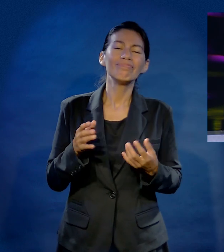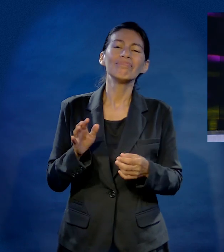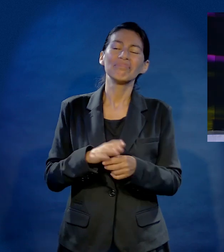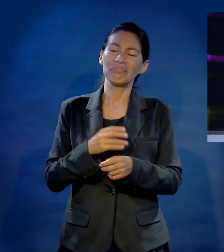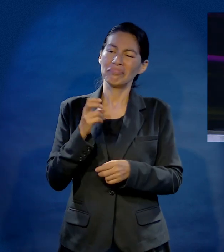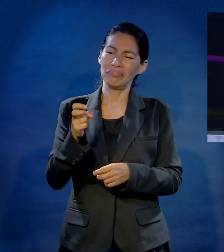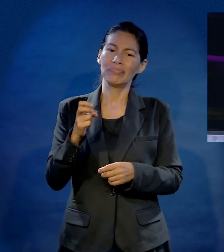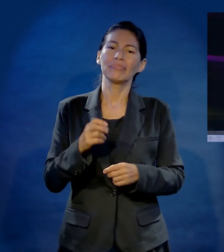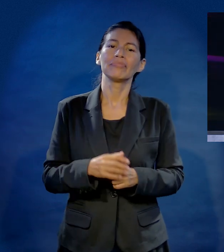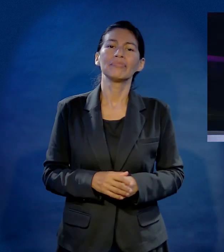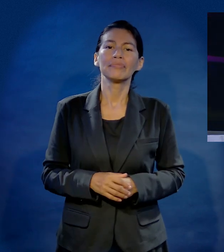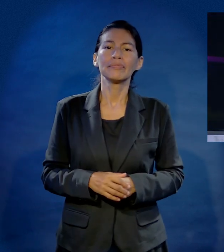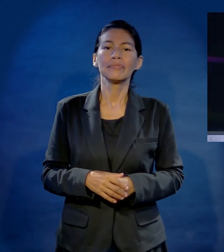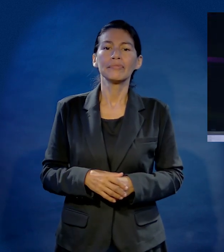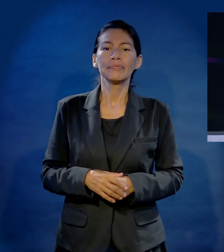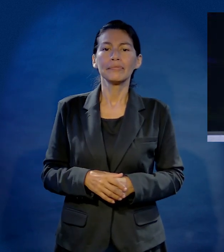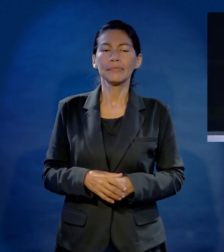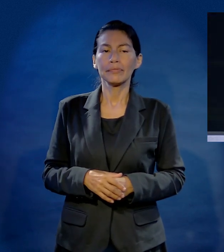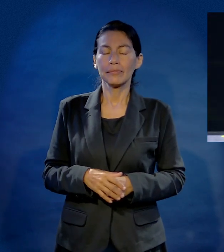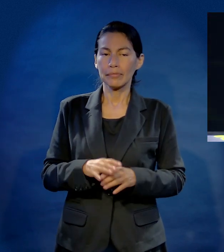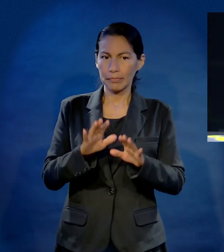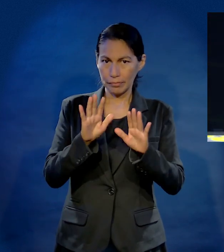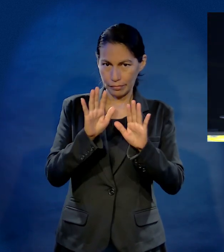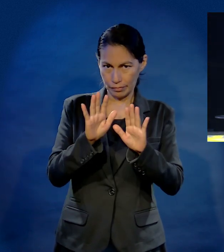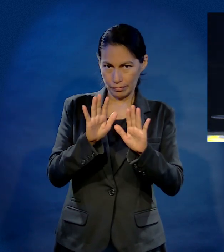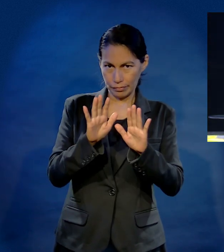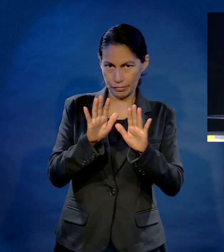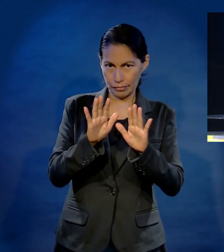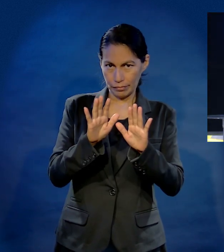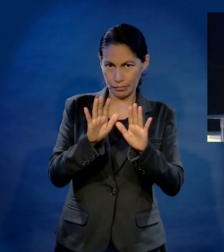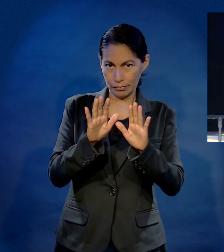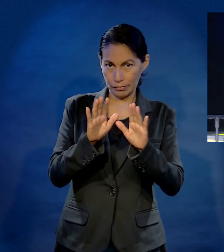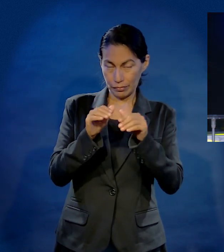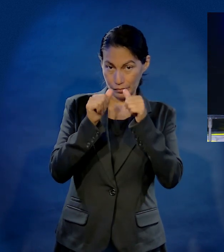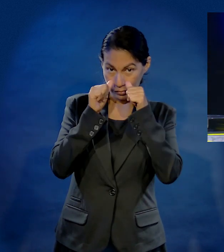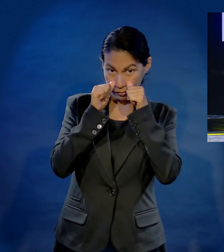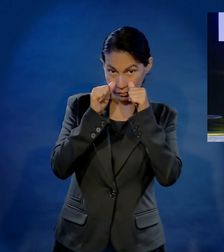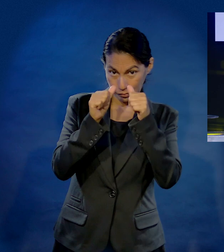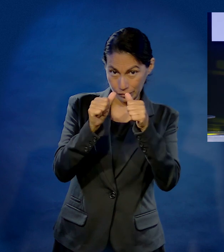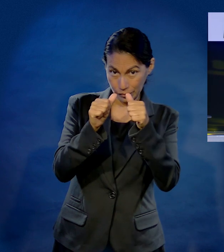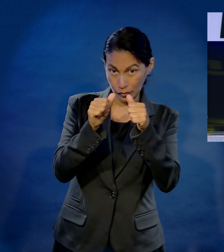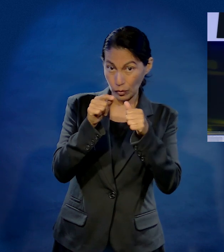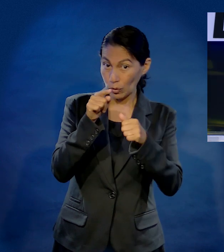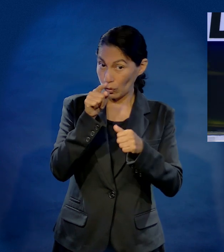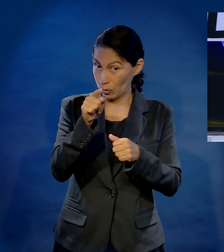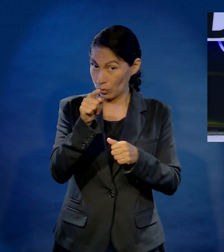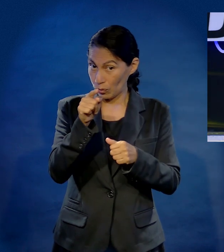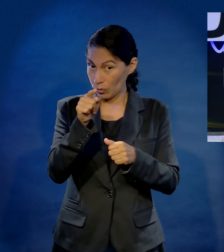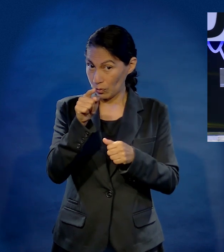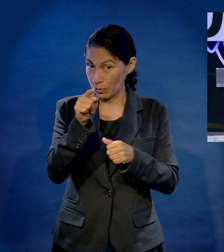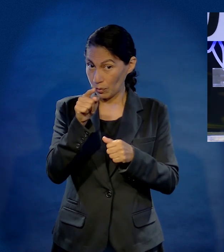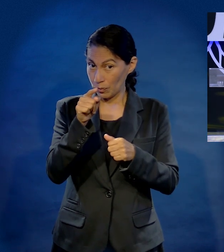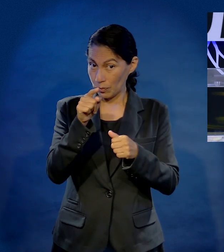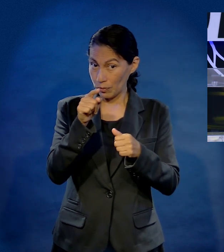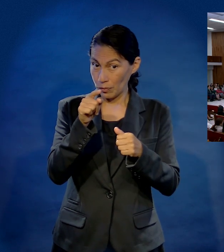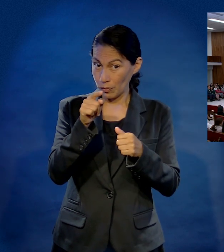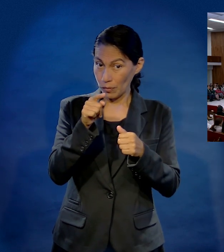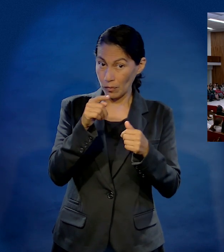otros corazones por el solo hecho de haber existido y nacido. Déjame decirte con mucho cuidado, si tú tienes